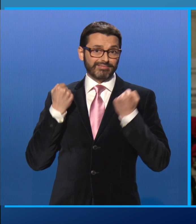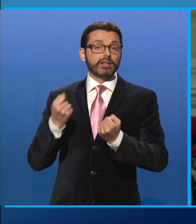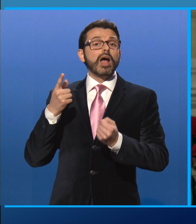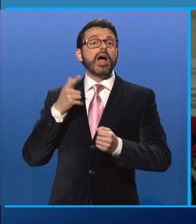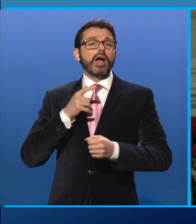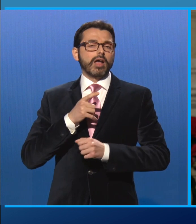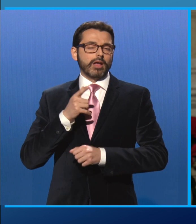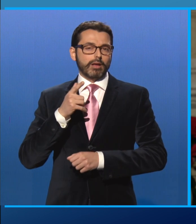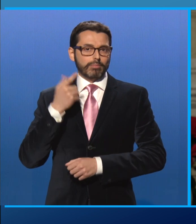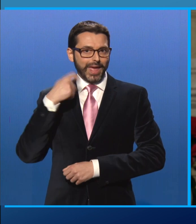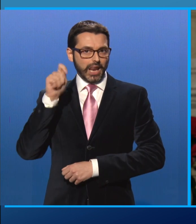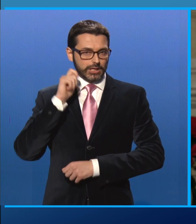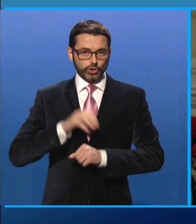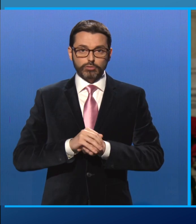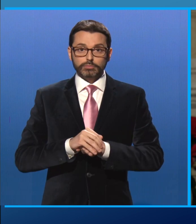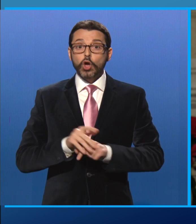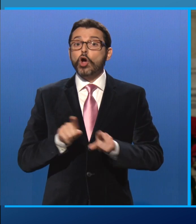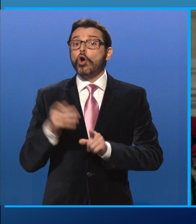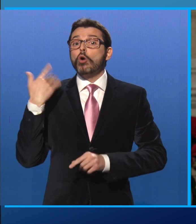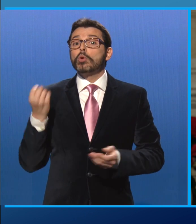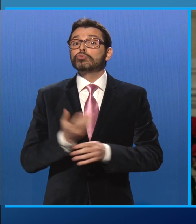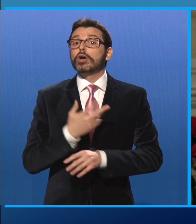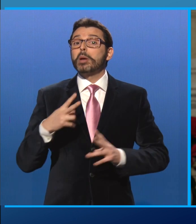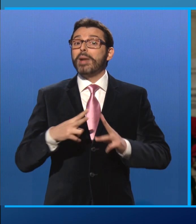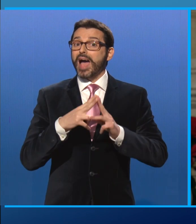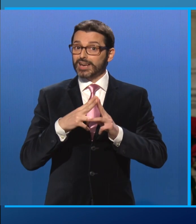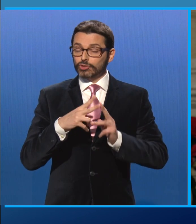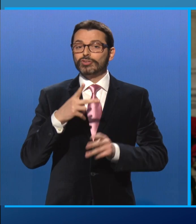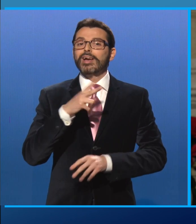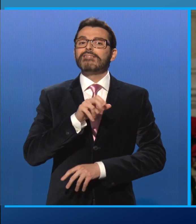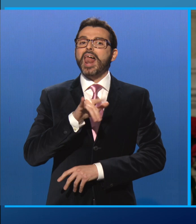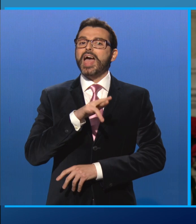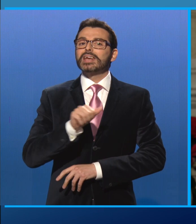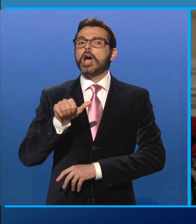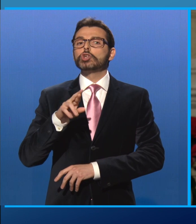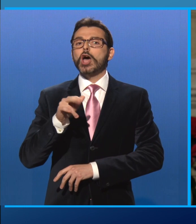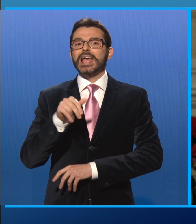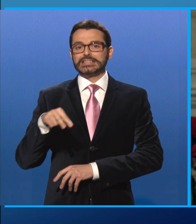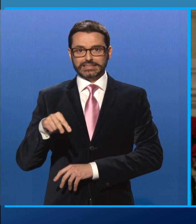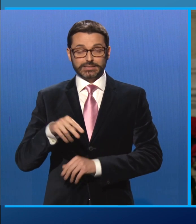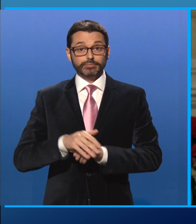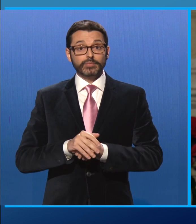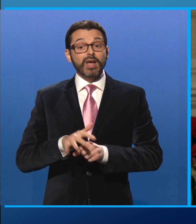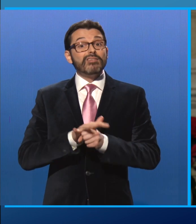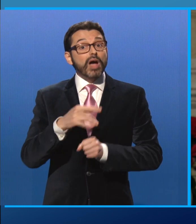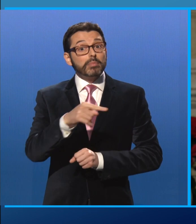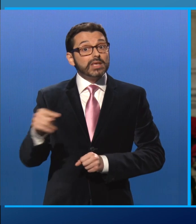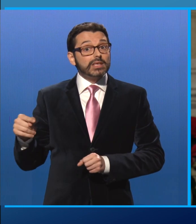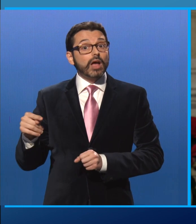sul finire dell'anno scorso a Parigi per Valeria Soresin. E loro familiari desidero rivolgere, a nome di